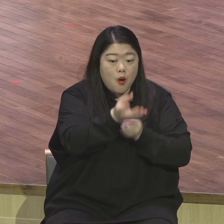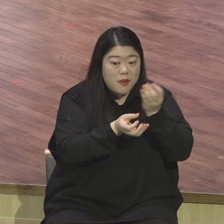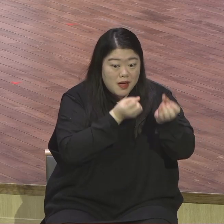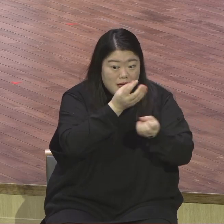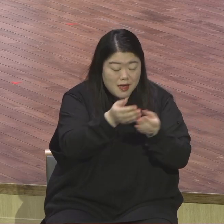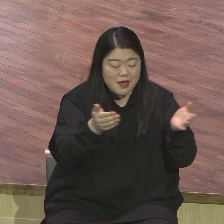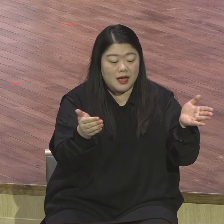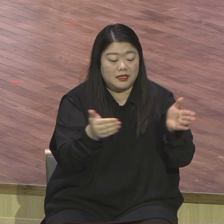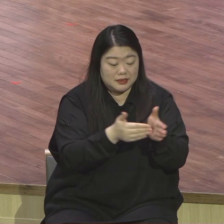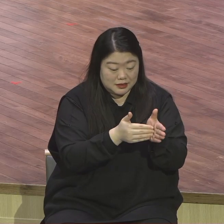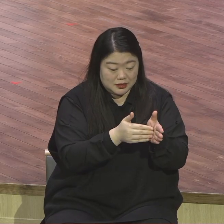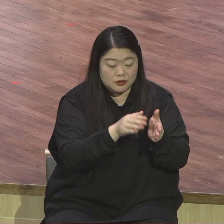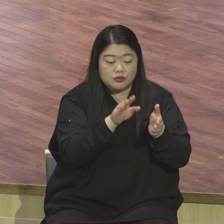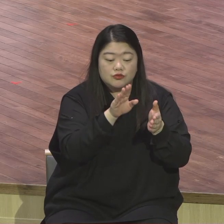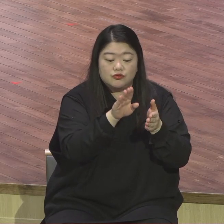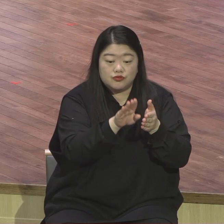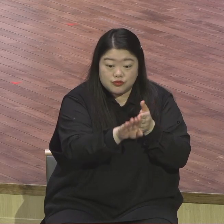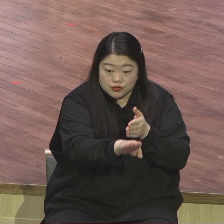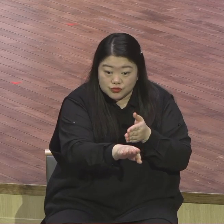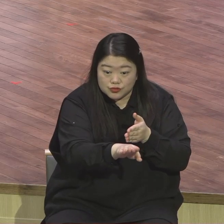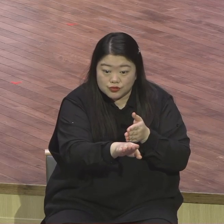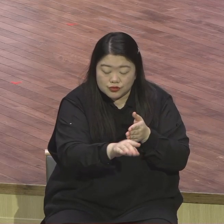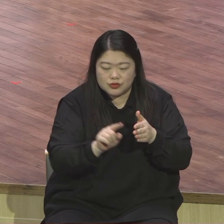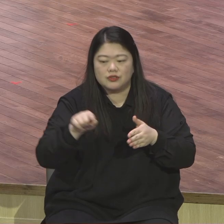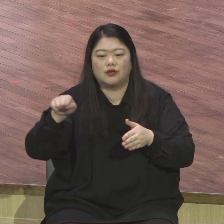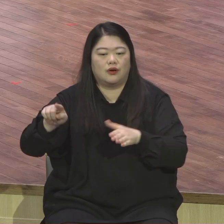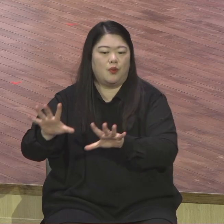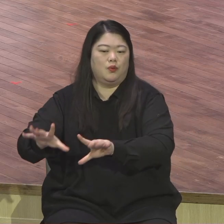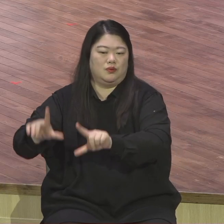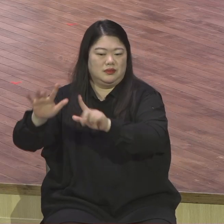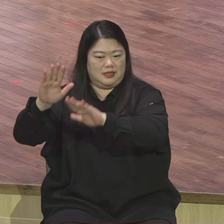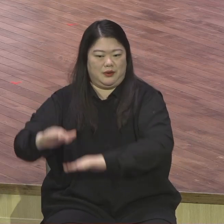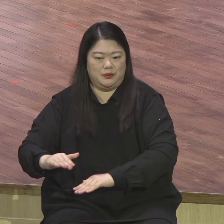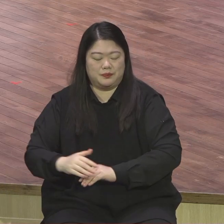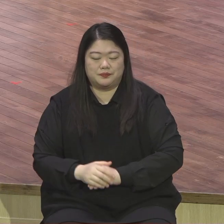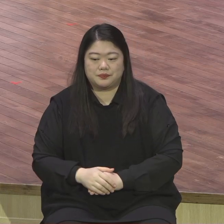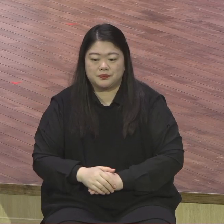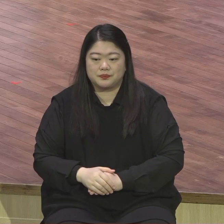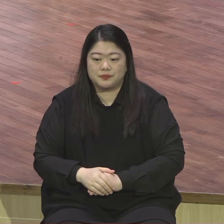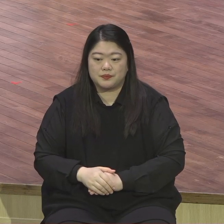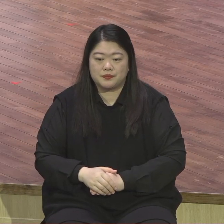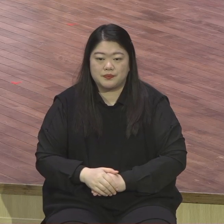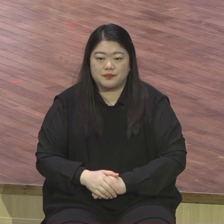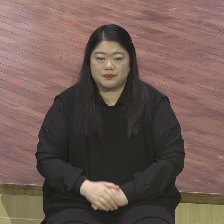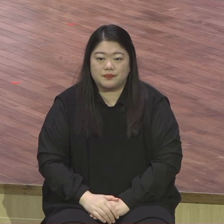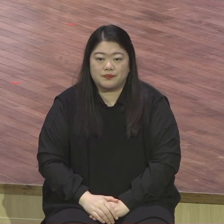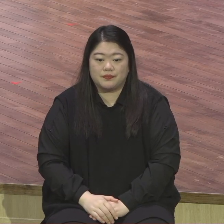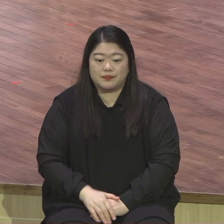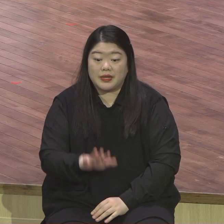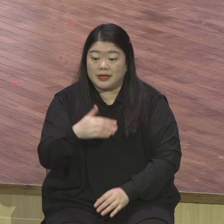본문의 본문 내용은 제가 작년 장립 30주년 때